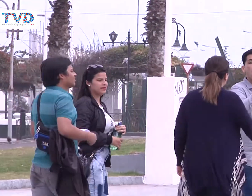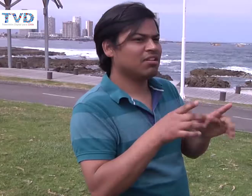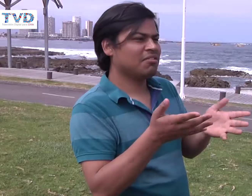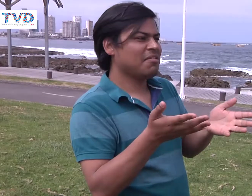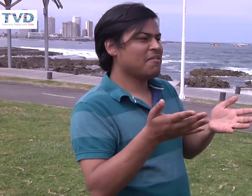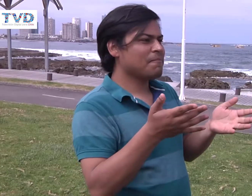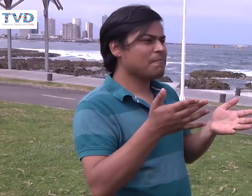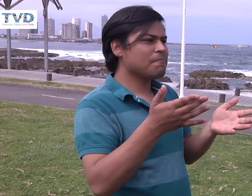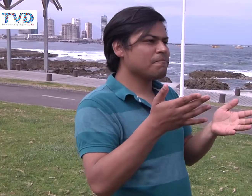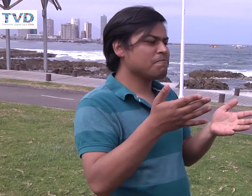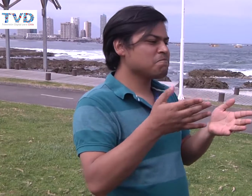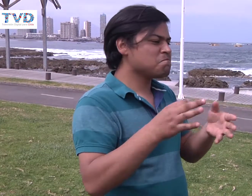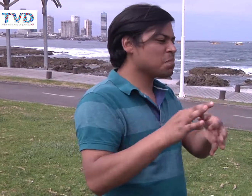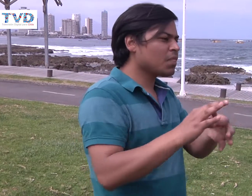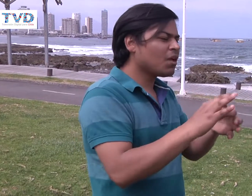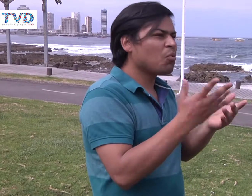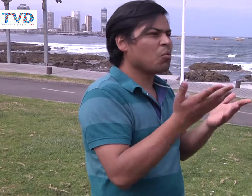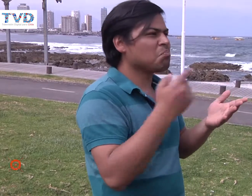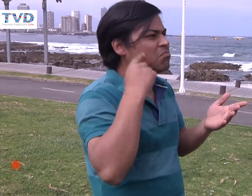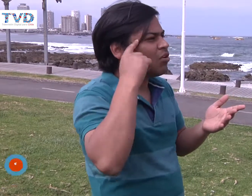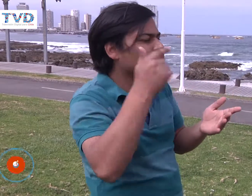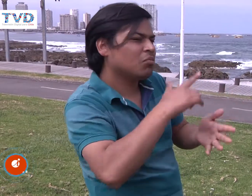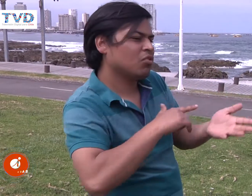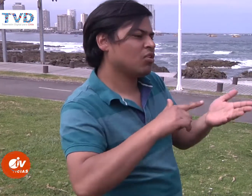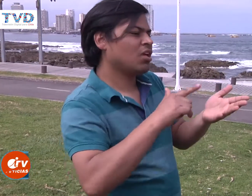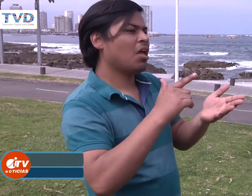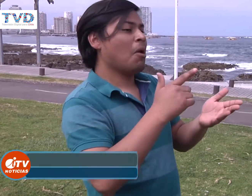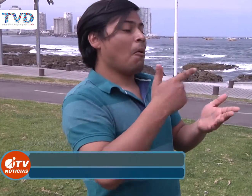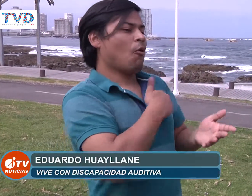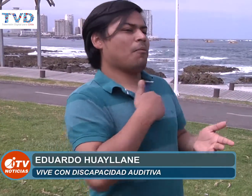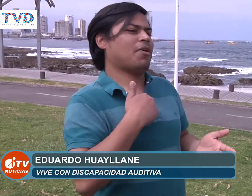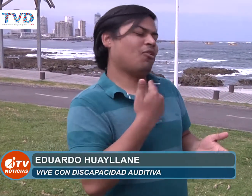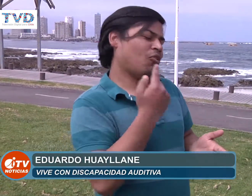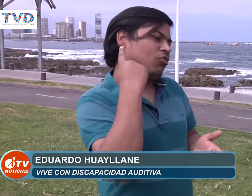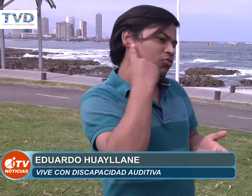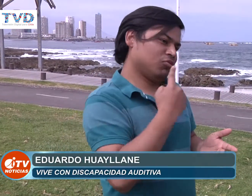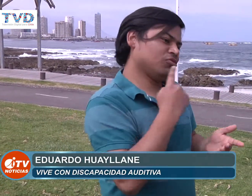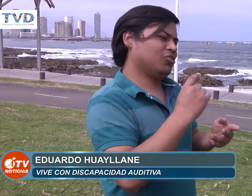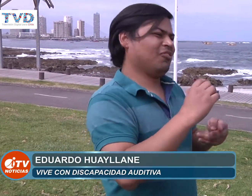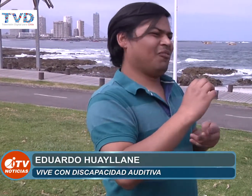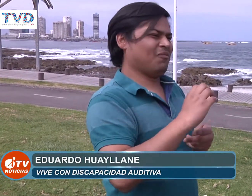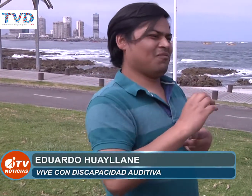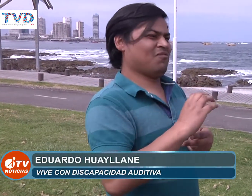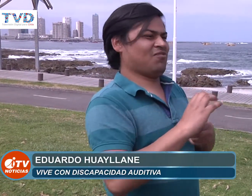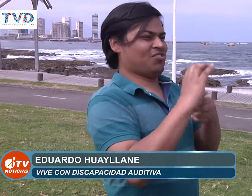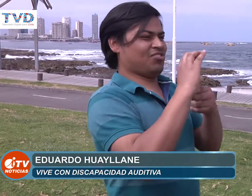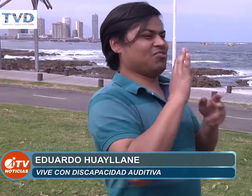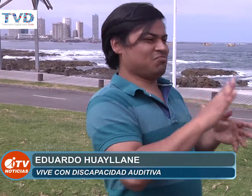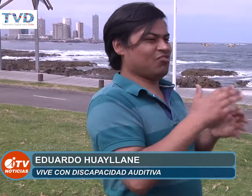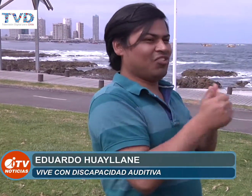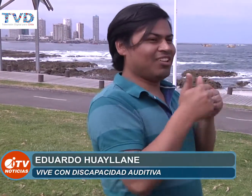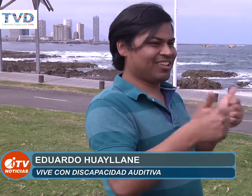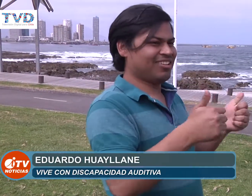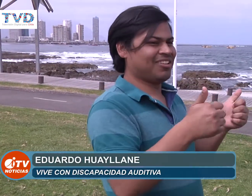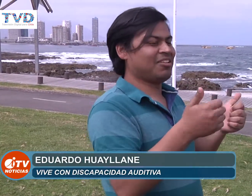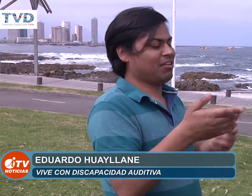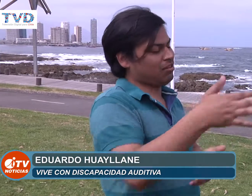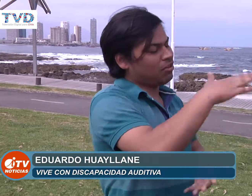más unidad dice, más cultura,